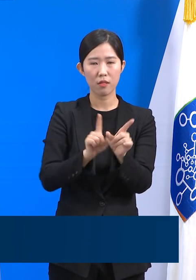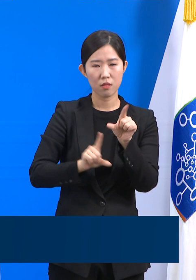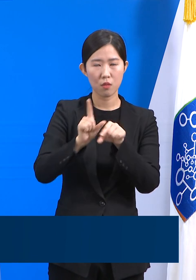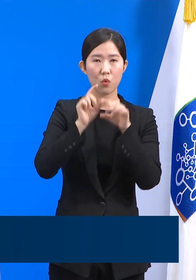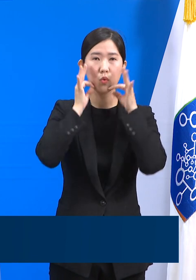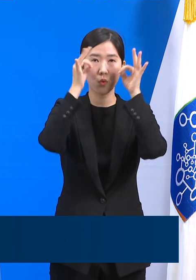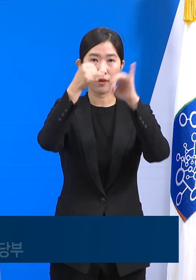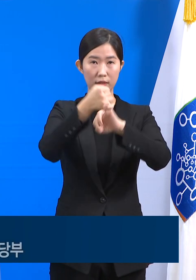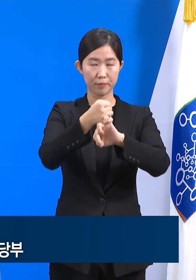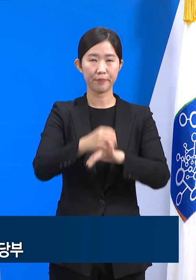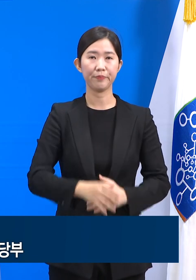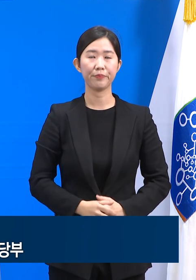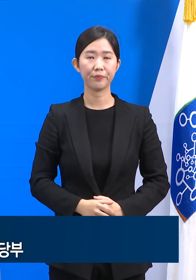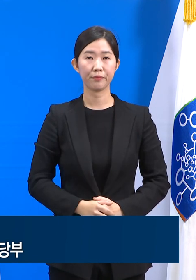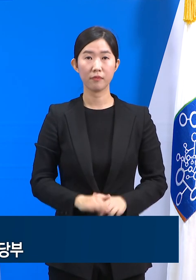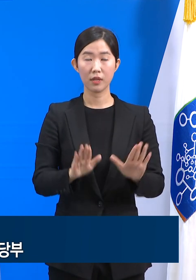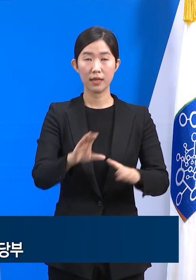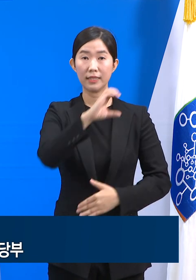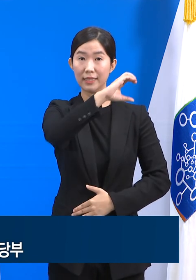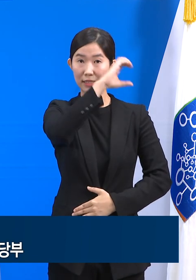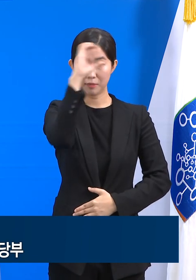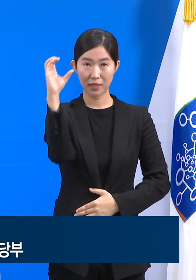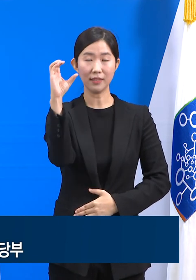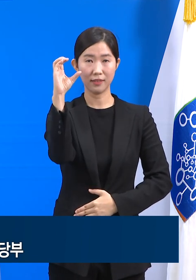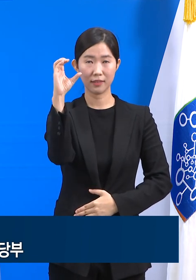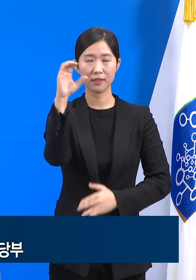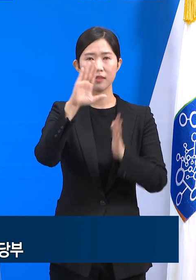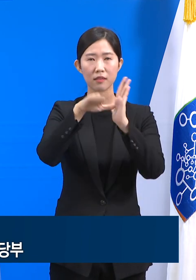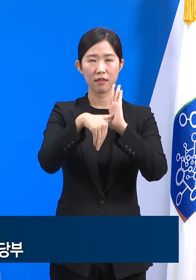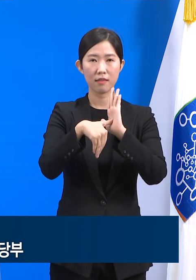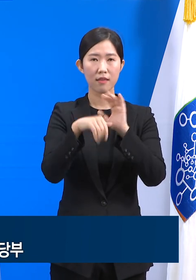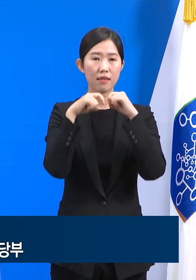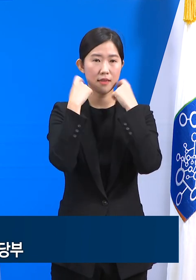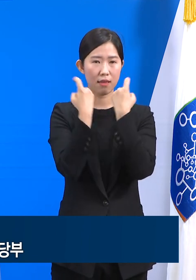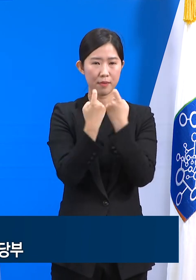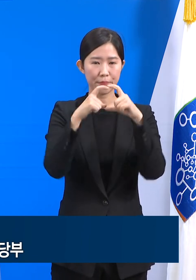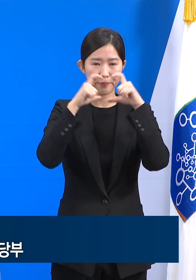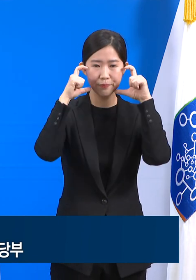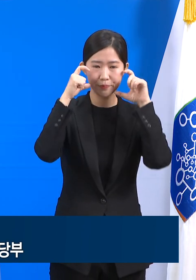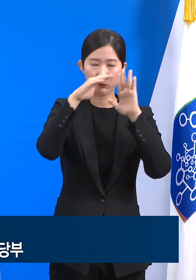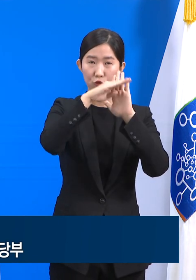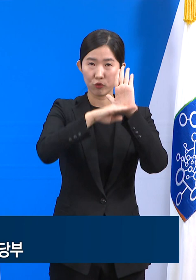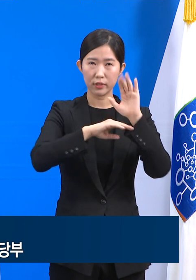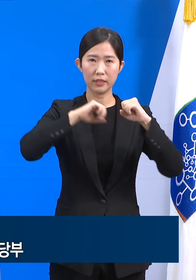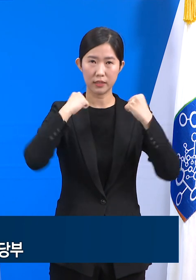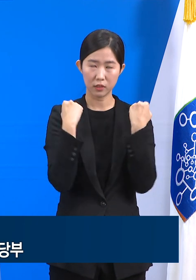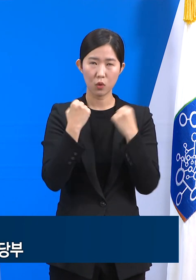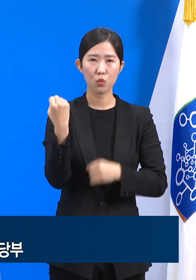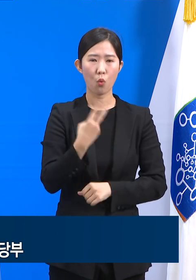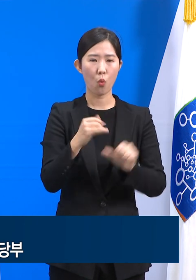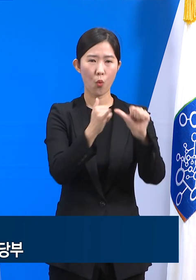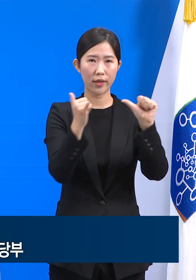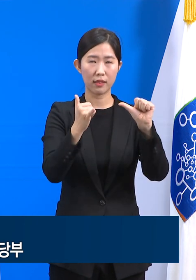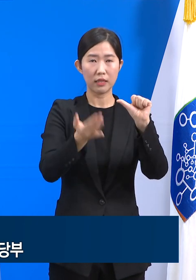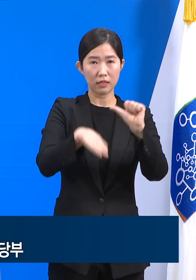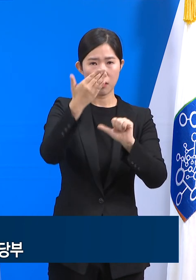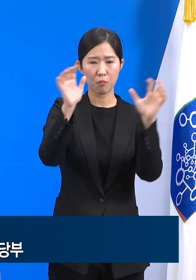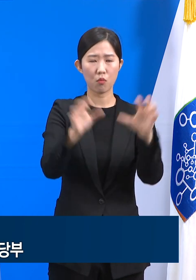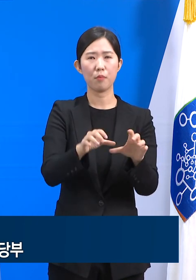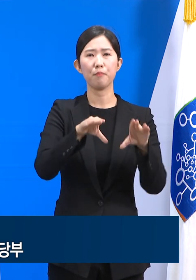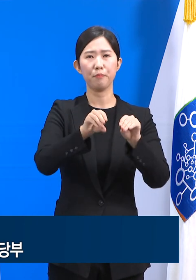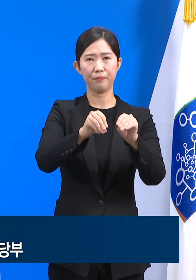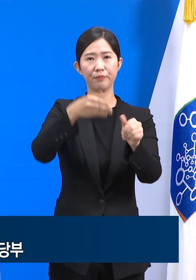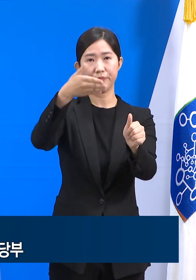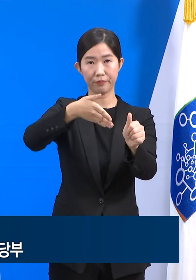크리스마스 연휴에는 개인 방역 수칙과 5인 미만 사적 모임 금지 조치를 반드시 준수해 주시기 바랍니다. 사회적